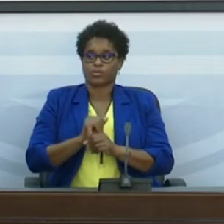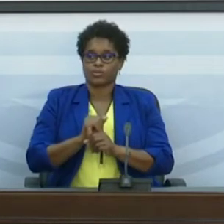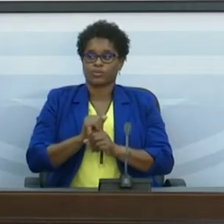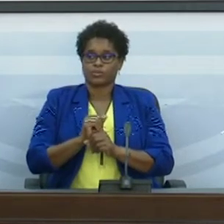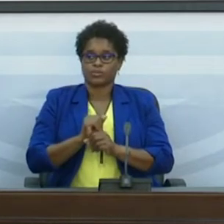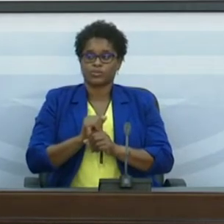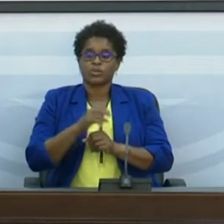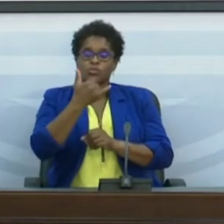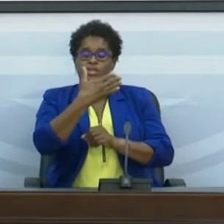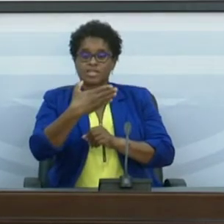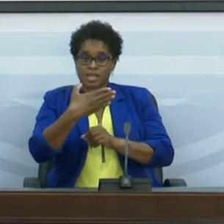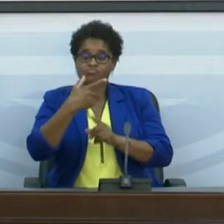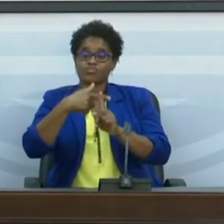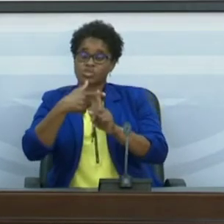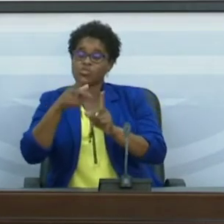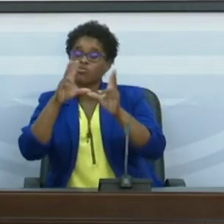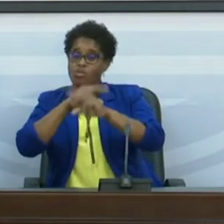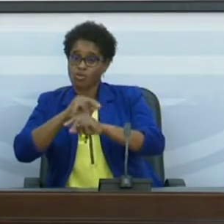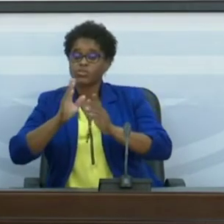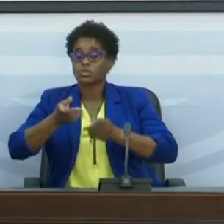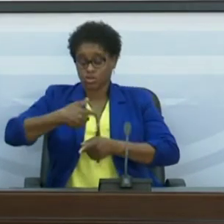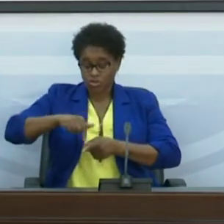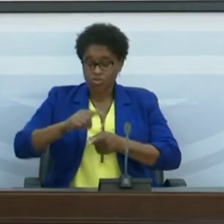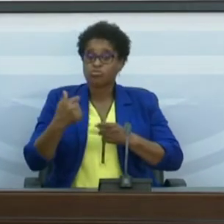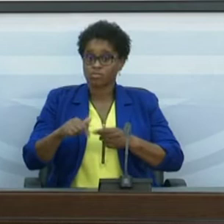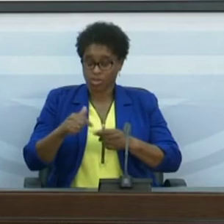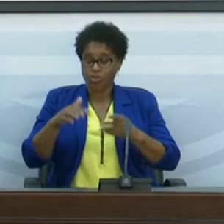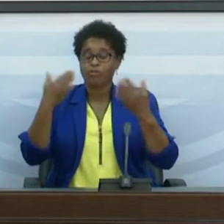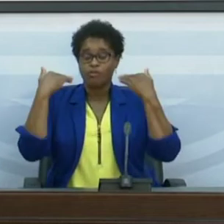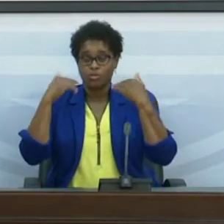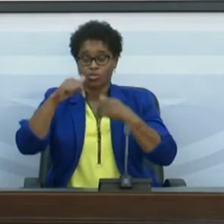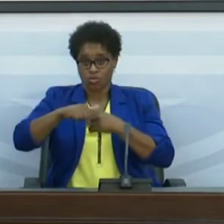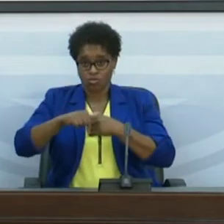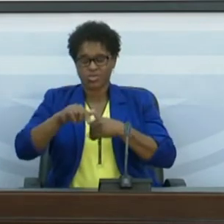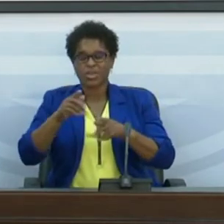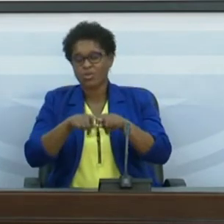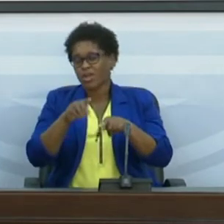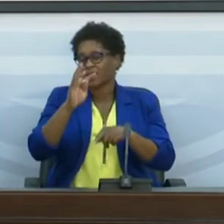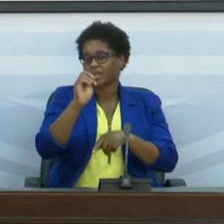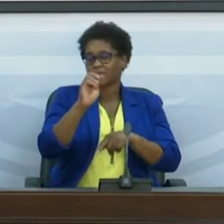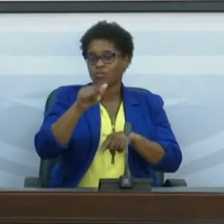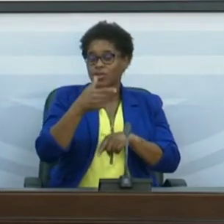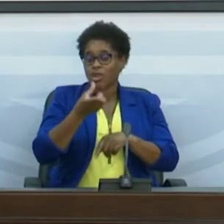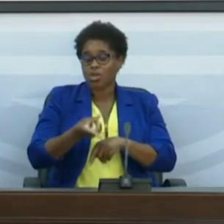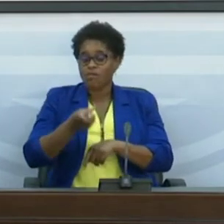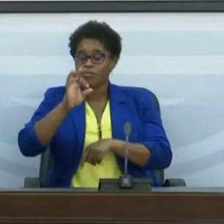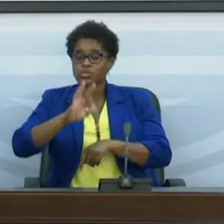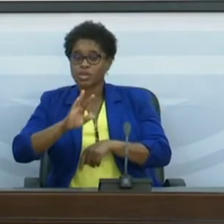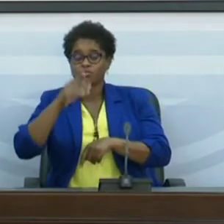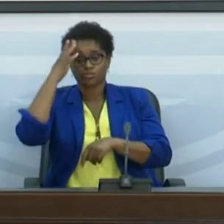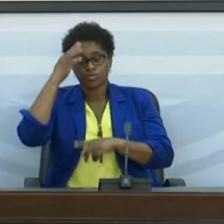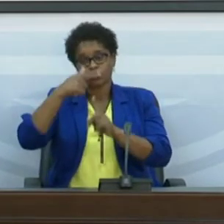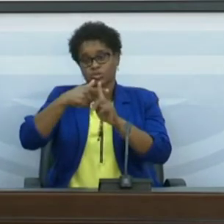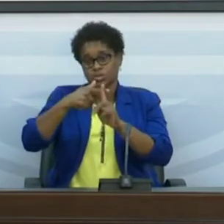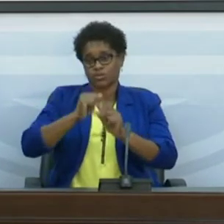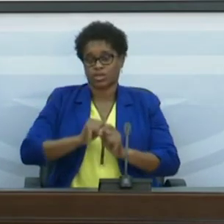Os 27 casos novos que nós tivemos conhecimento hoje representam 3 vitais. 6,9% da taxa de positividade.